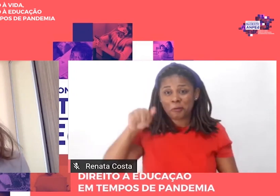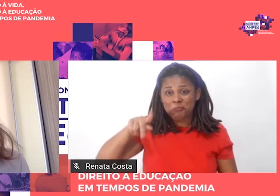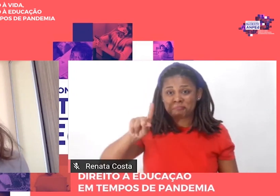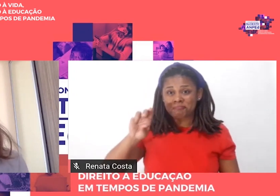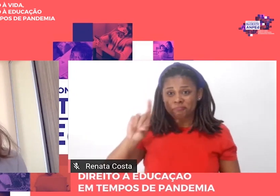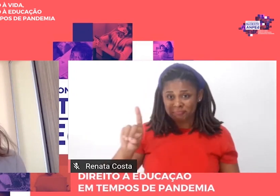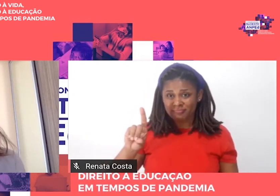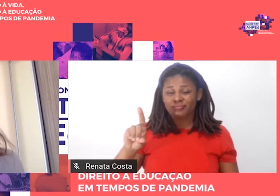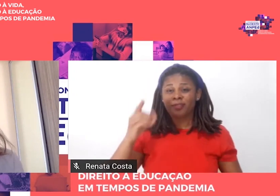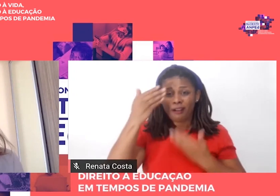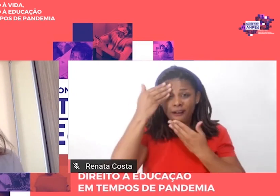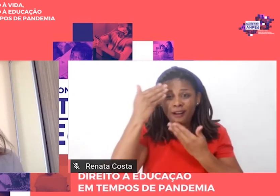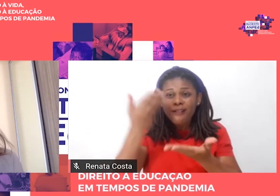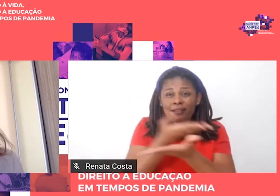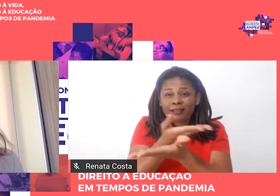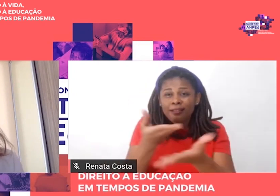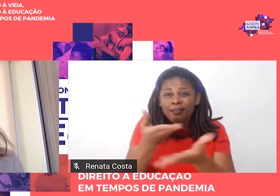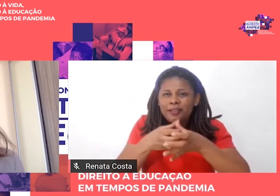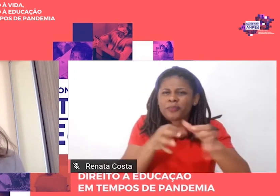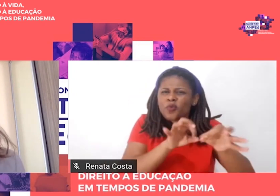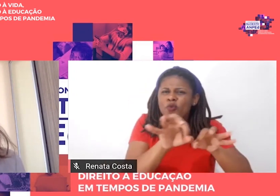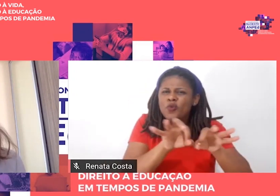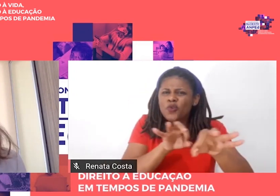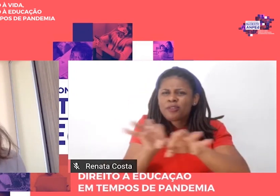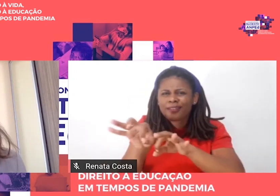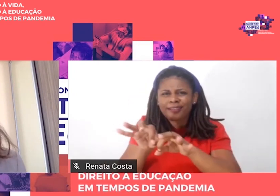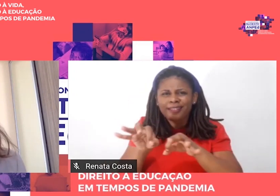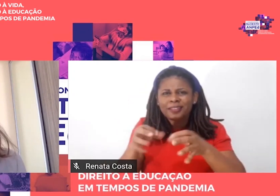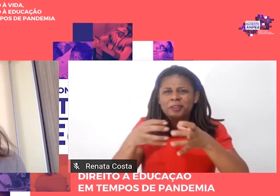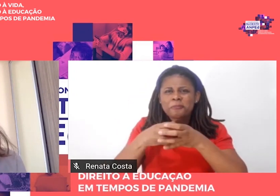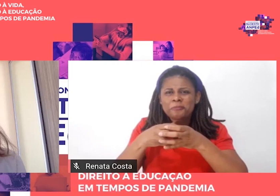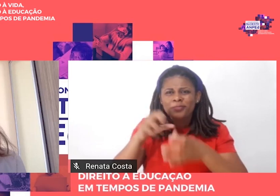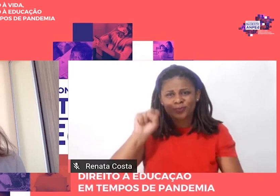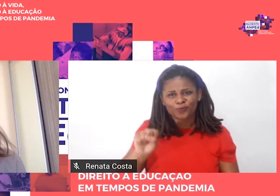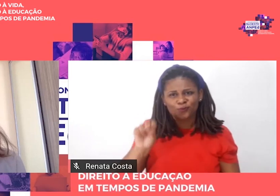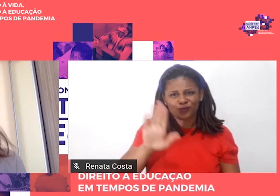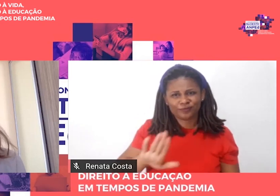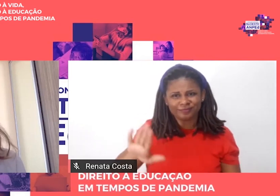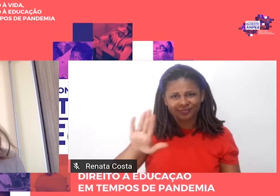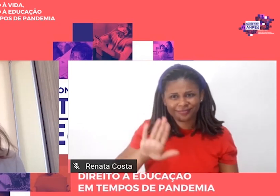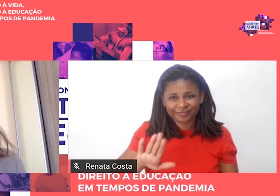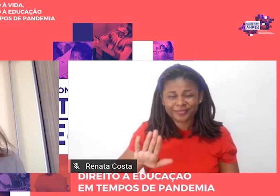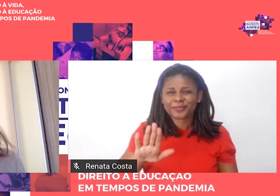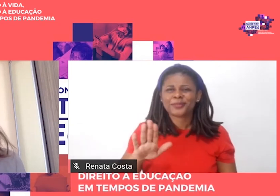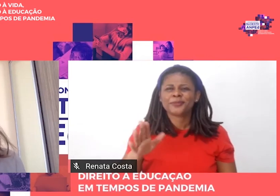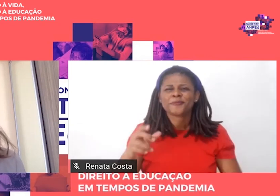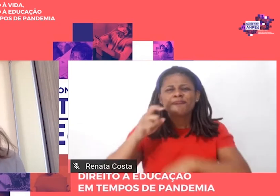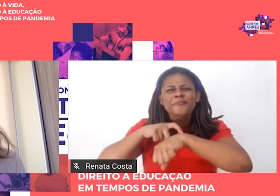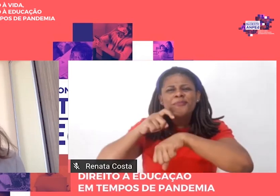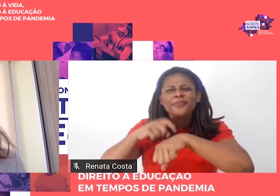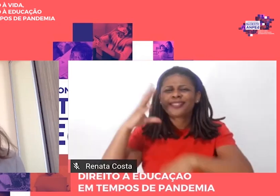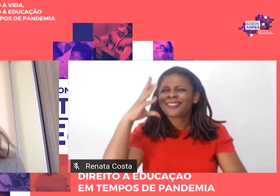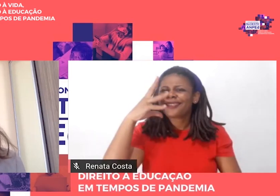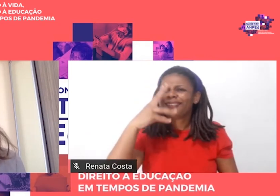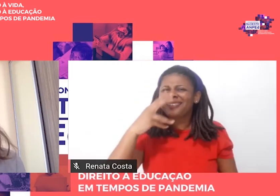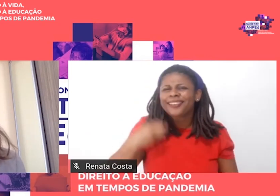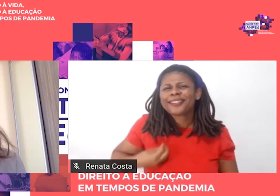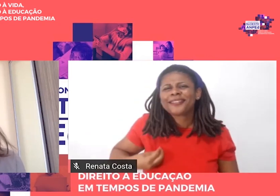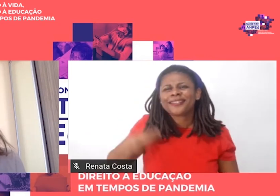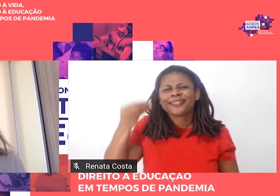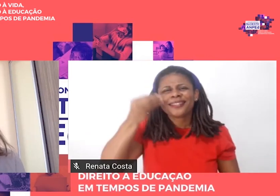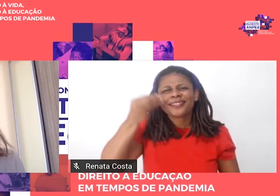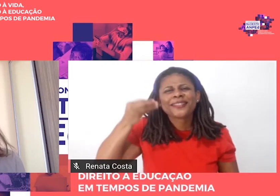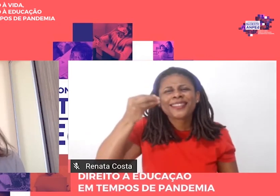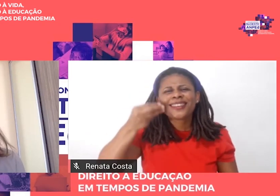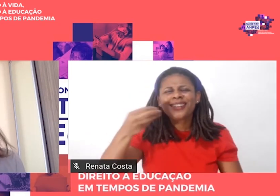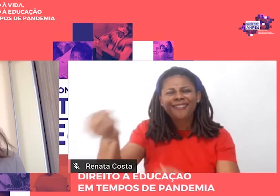Amped Sudeste por esse momento lindo que a gente vivenciou aqui, né? Tivemos uma verdadeira aula